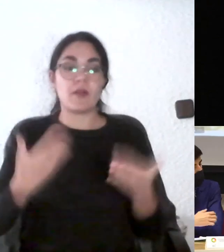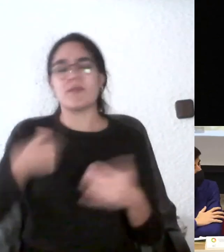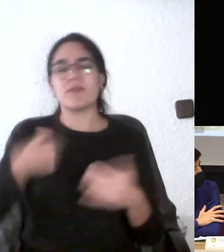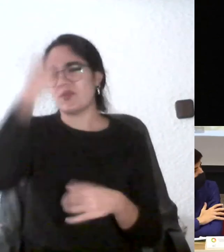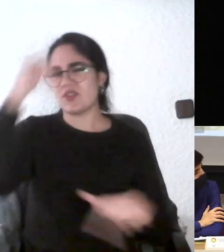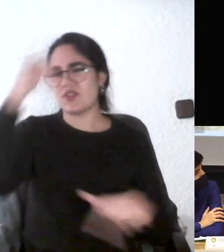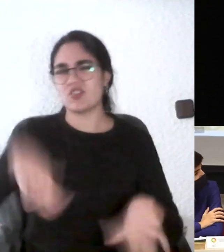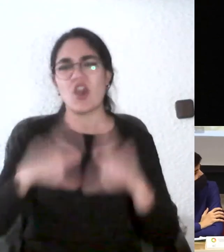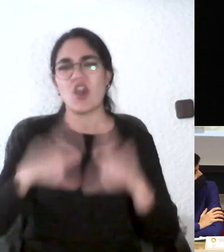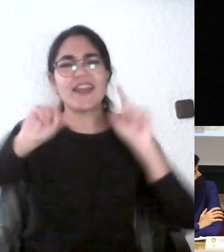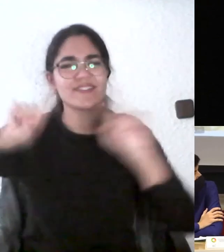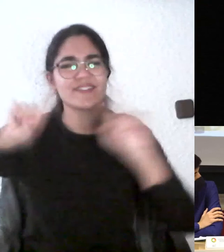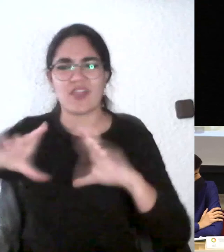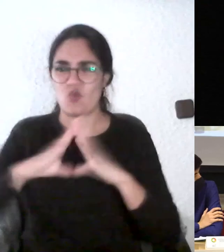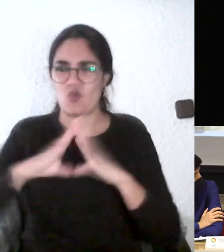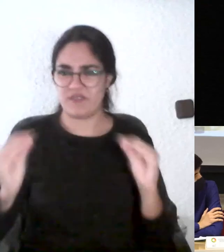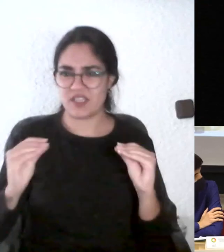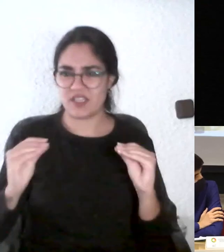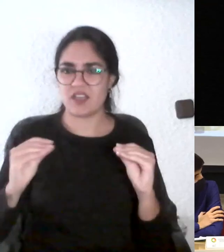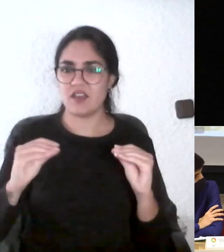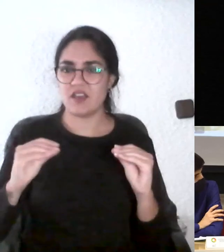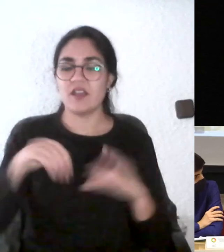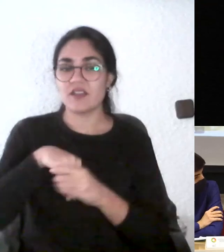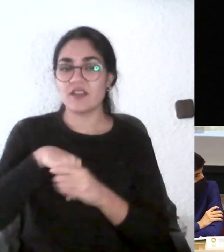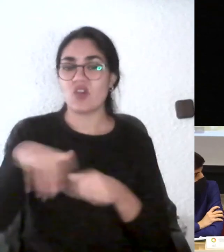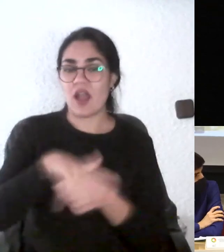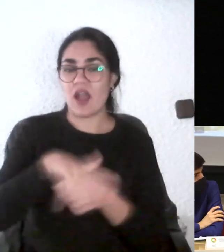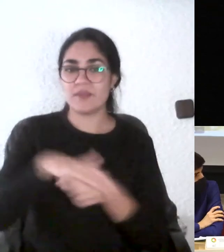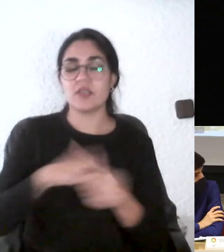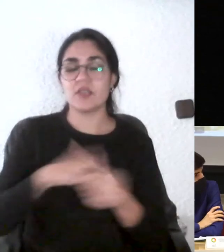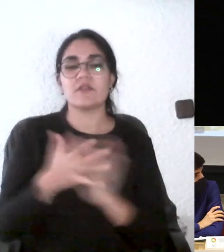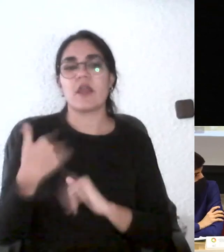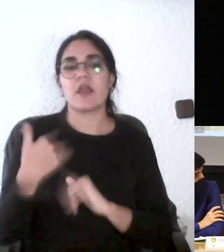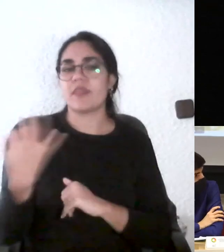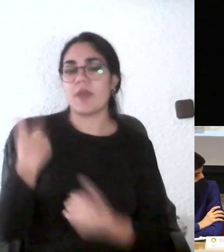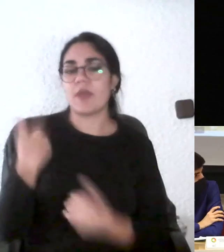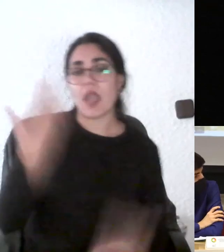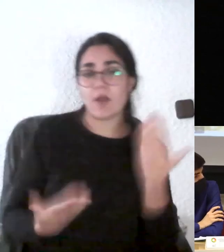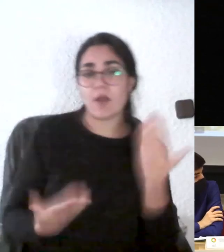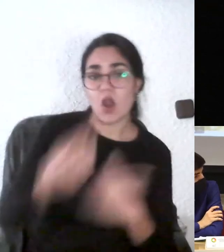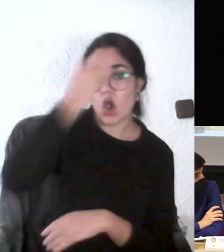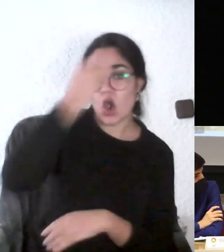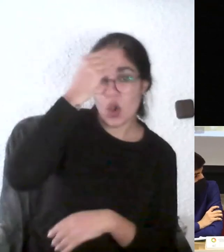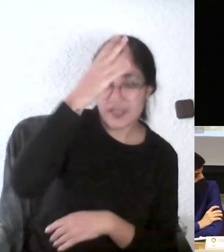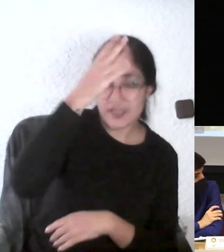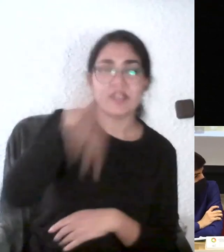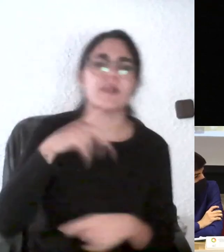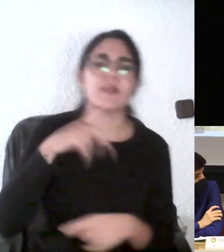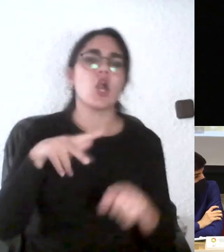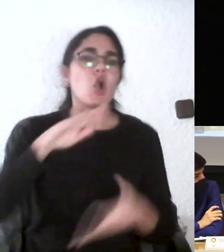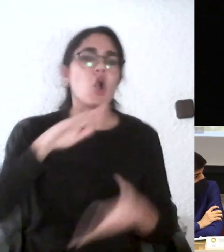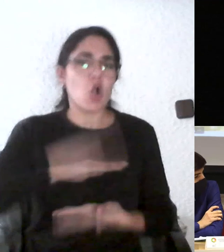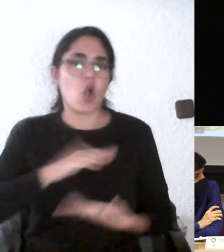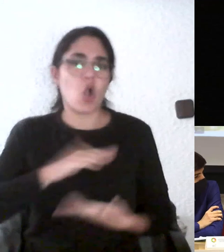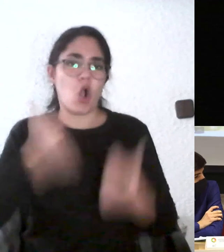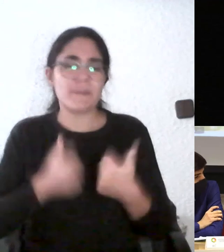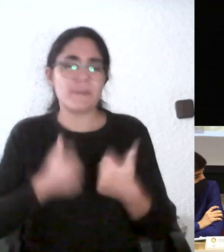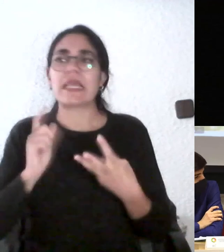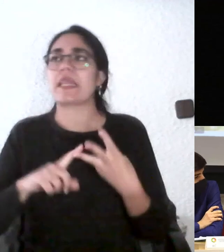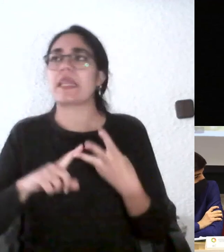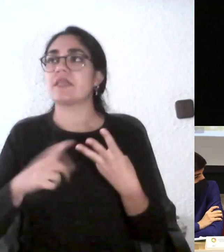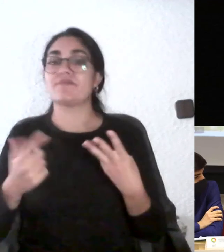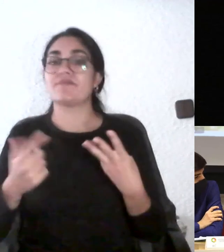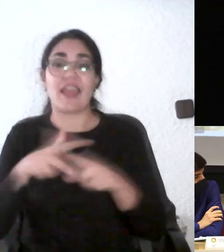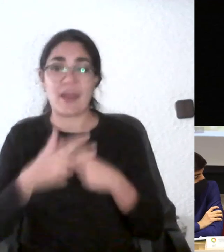universitaria y en la que tenemos que intentar no solo evaluar conocimientos sino también competencias habilidades herramientas creo que es mejor que